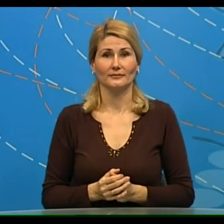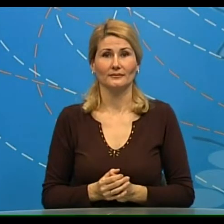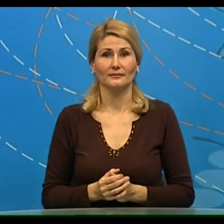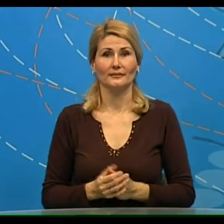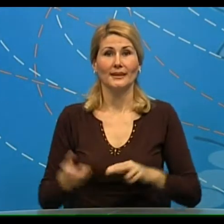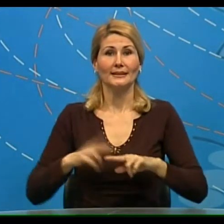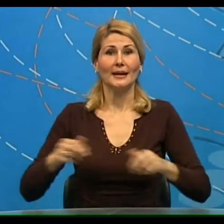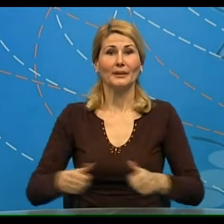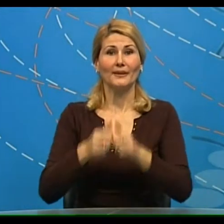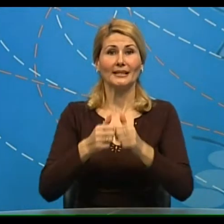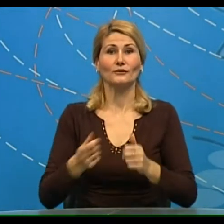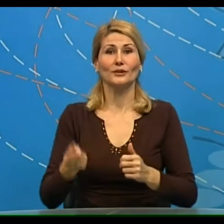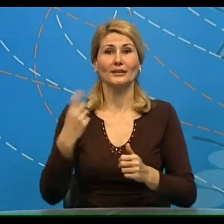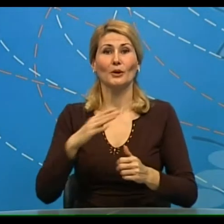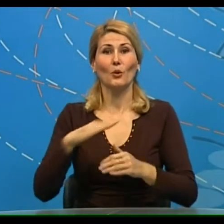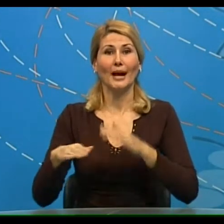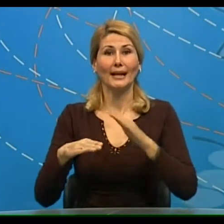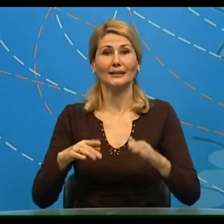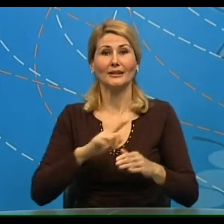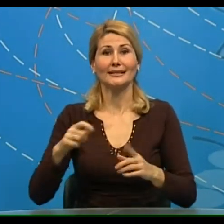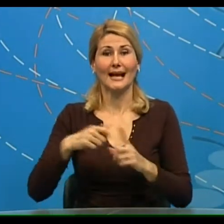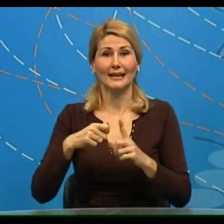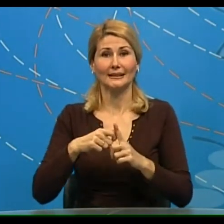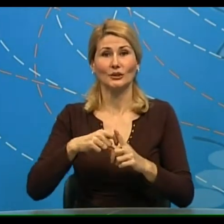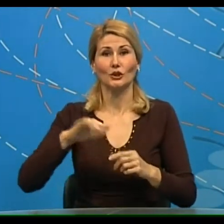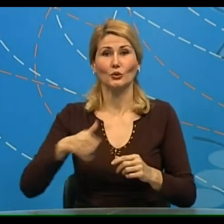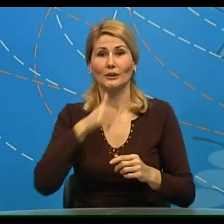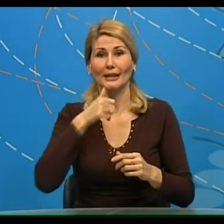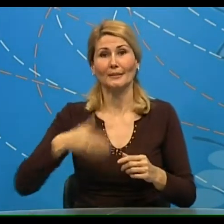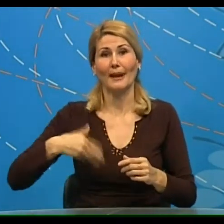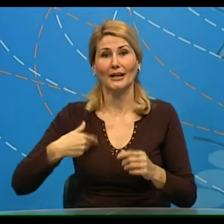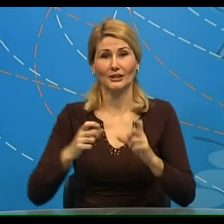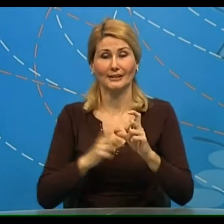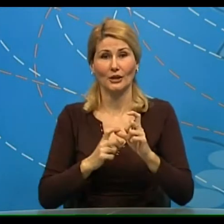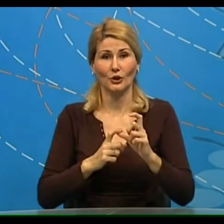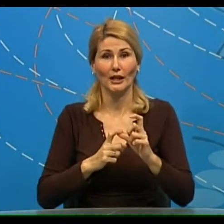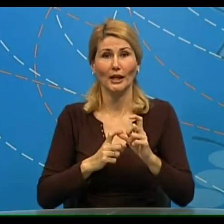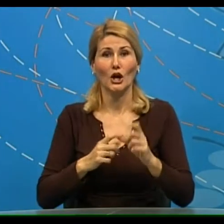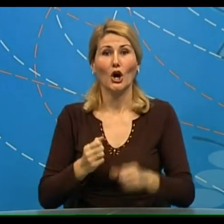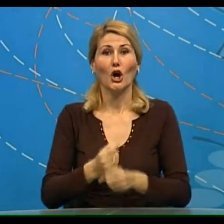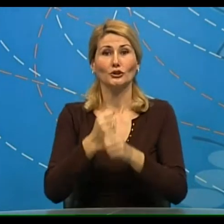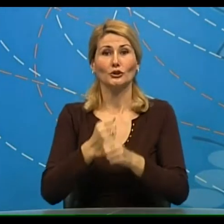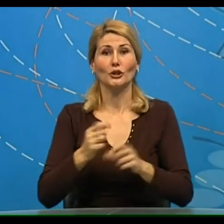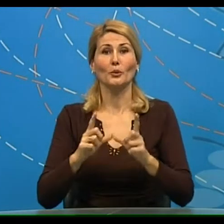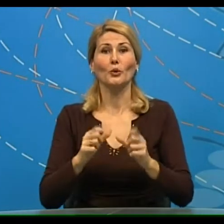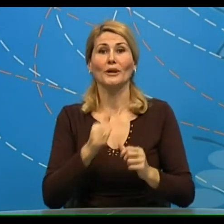Na prvenstvu Srbije u karateu za kadete, juniore i mlađe seniore, održanom u Inđiji u